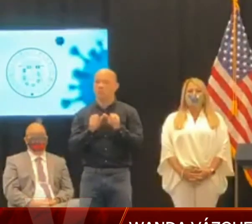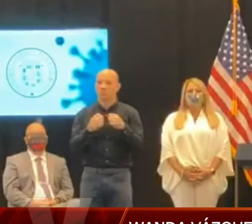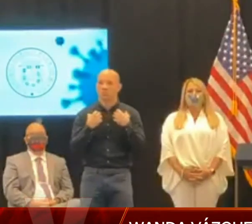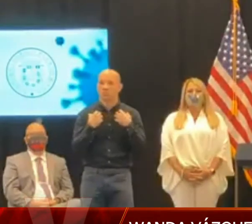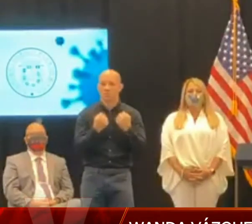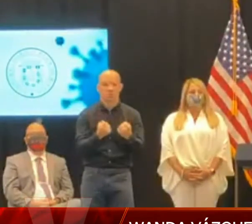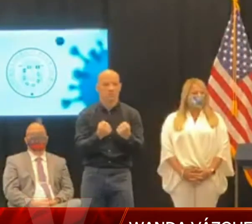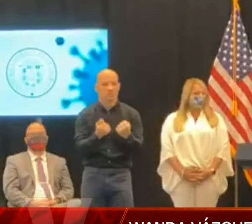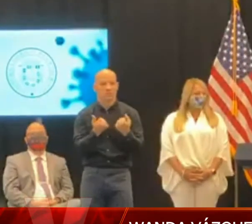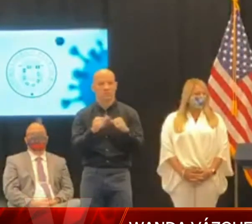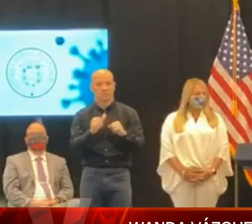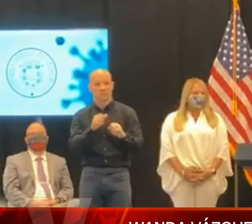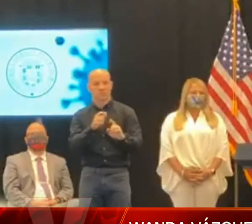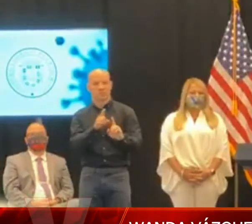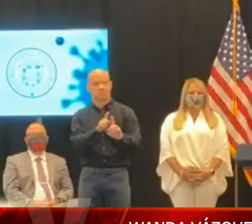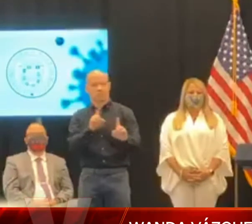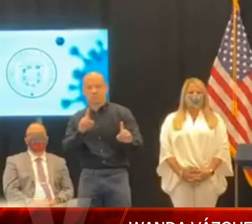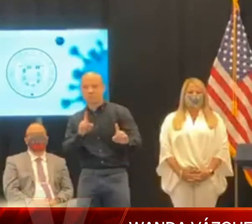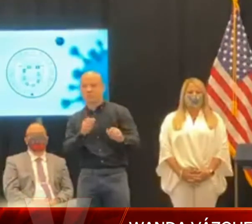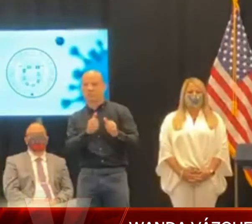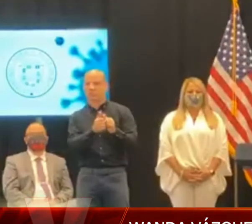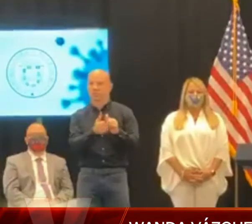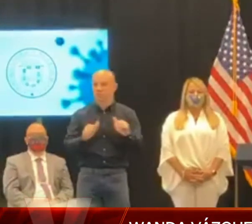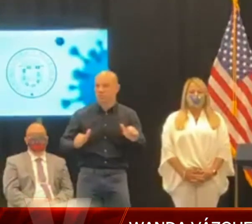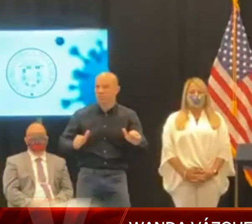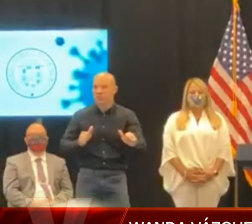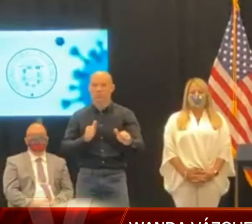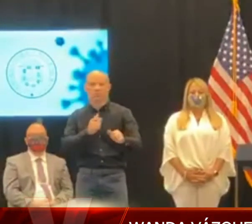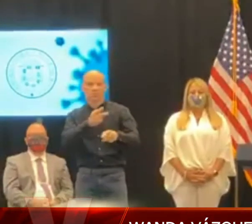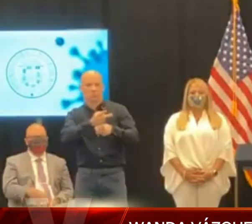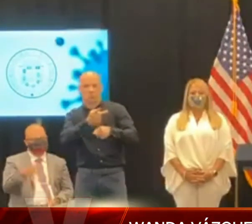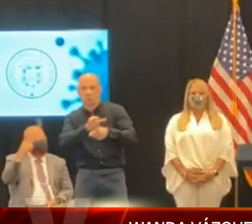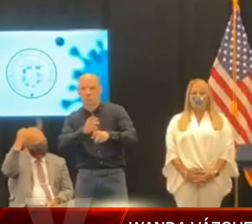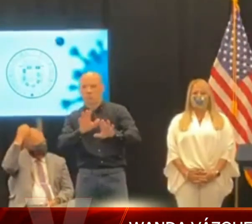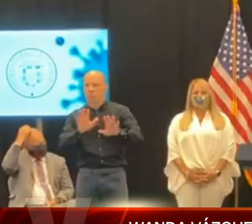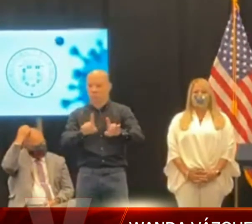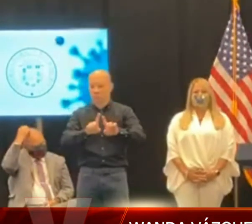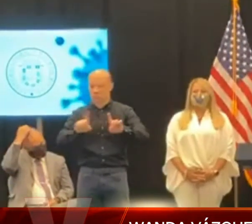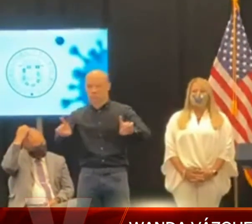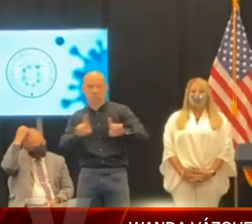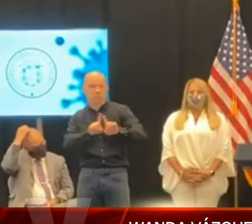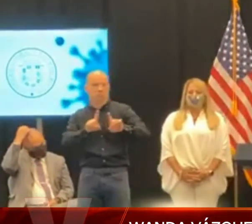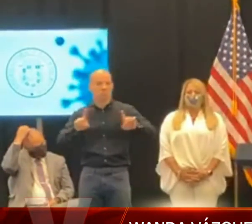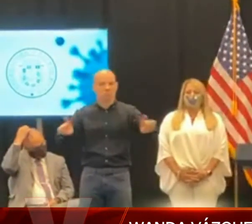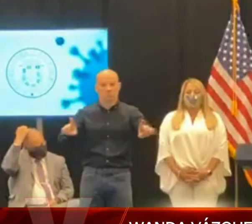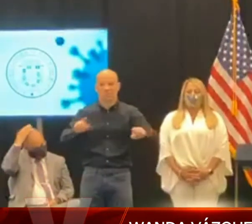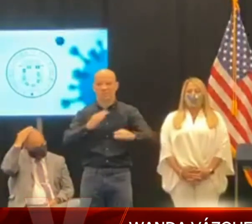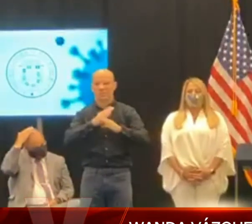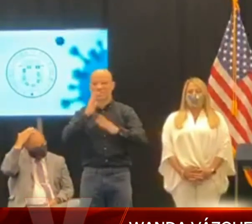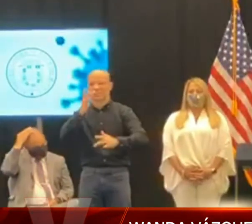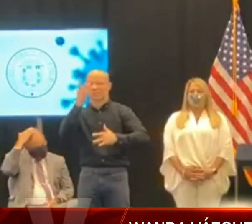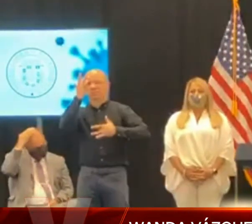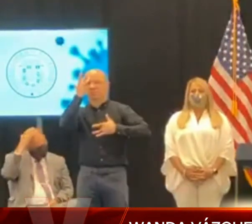respecto al distanciamiento físico, incluida la cancelación de reuniones no